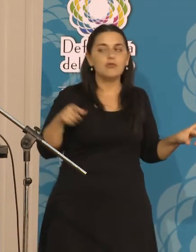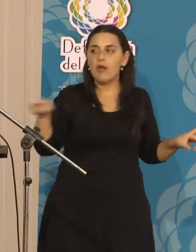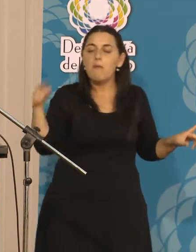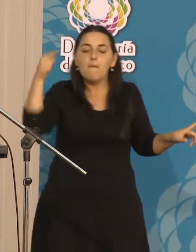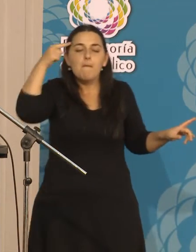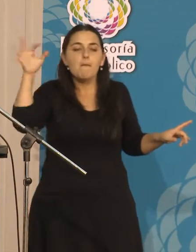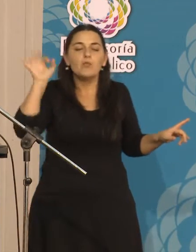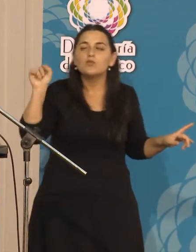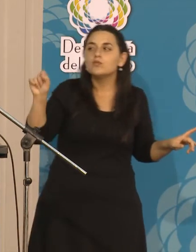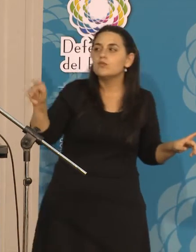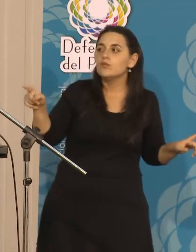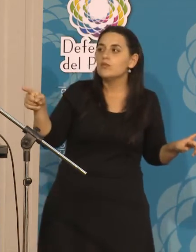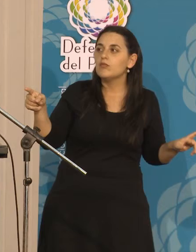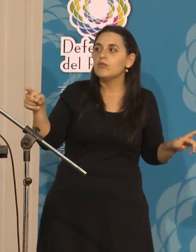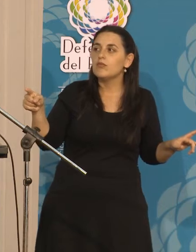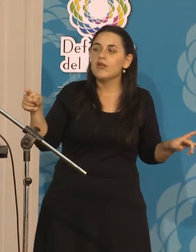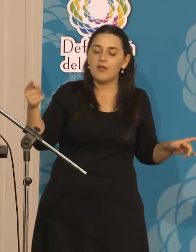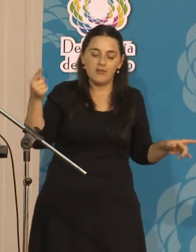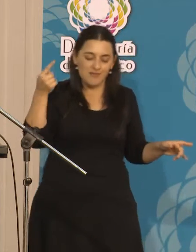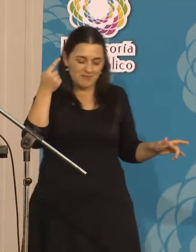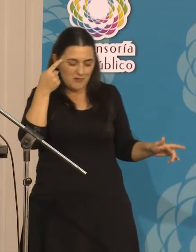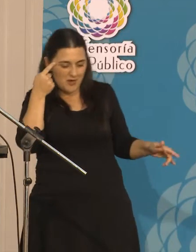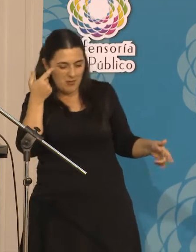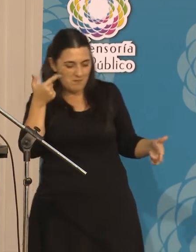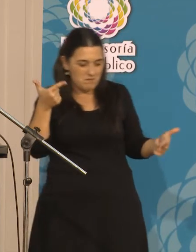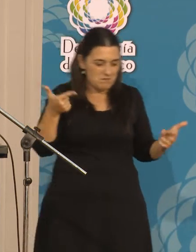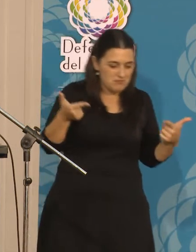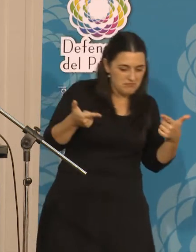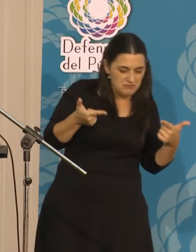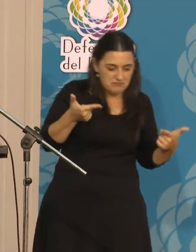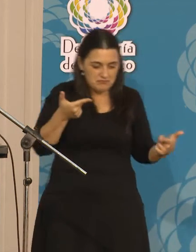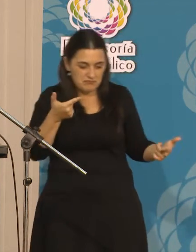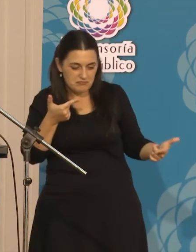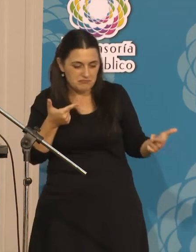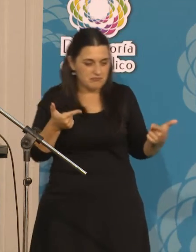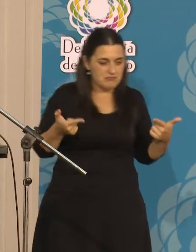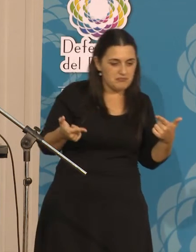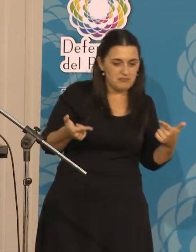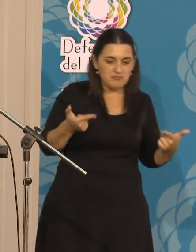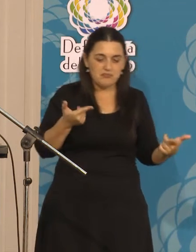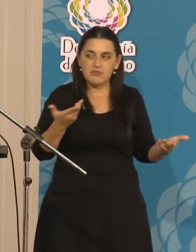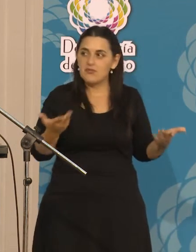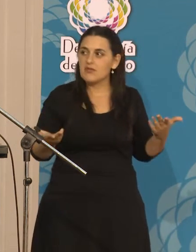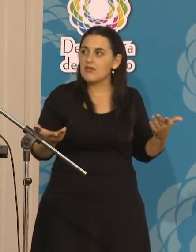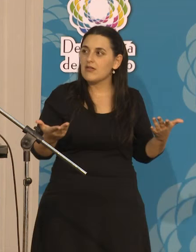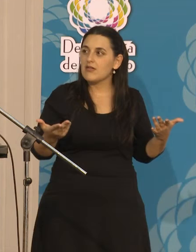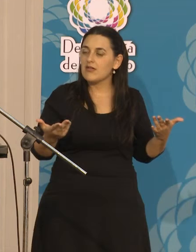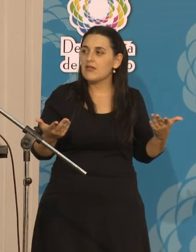o sea que es contradictorio, o como contradictorio, pero en la 26061, la ley, y como decían recién,